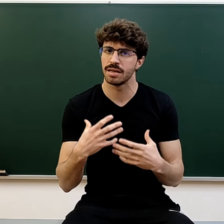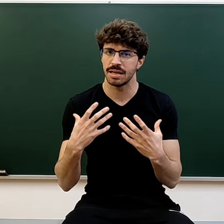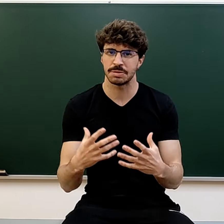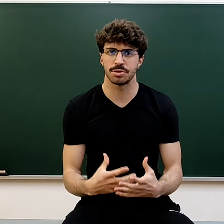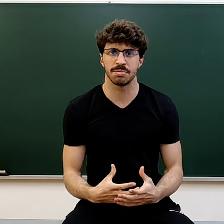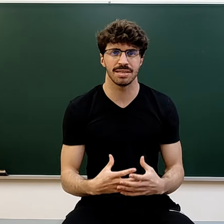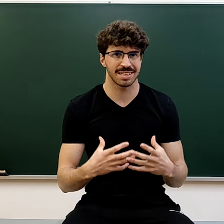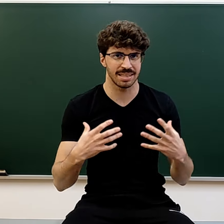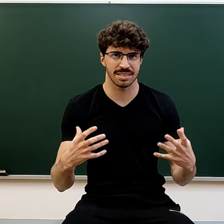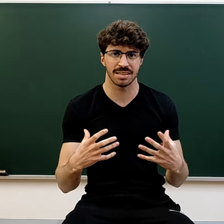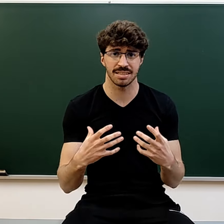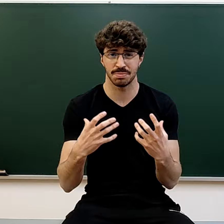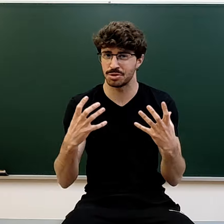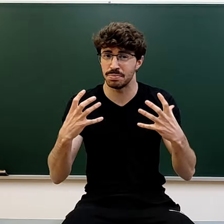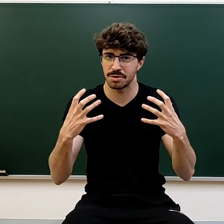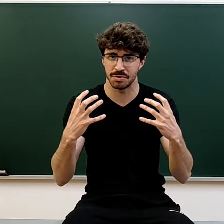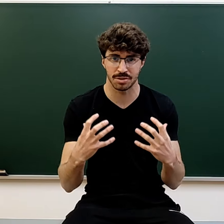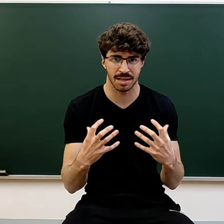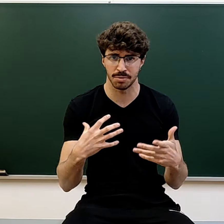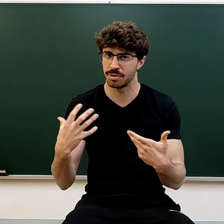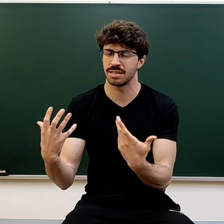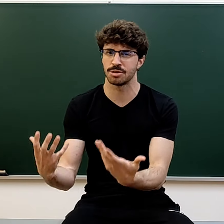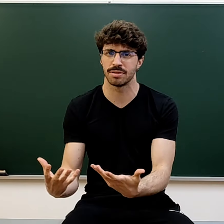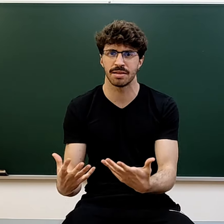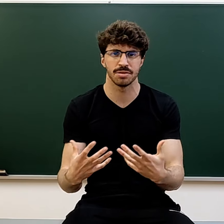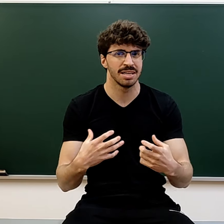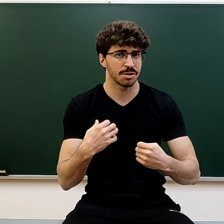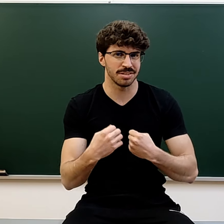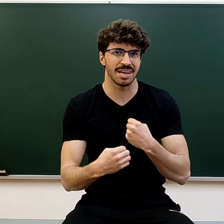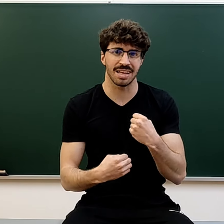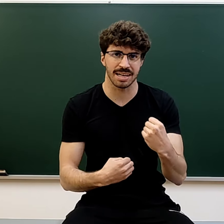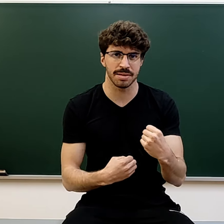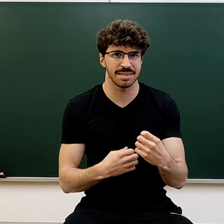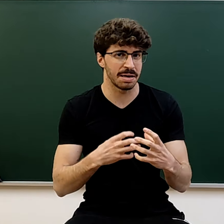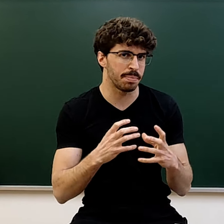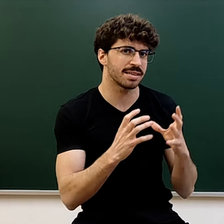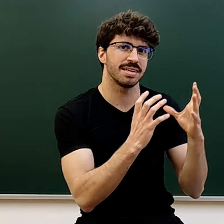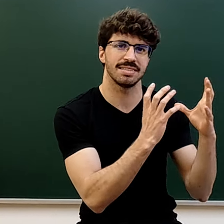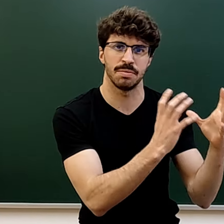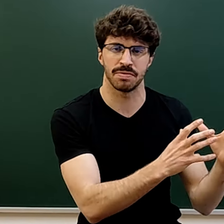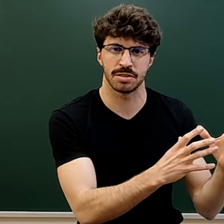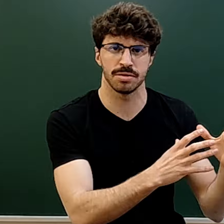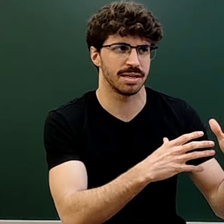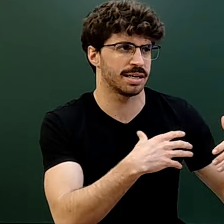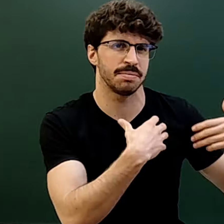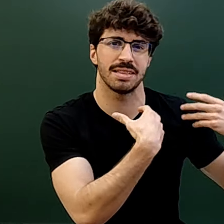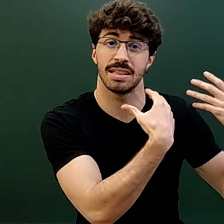es posible que te sientas un poco frustrado por ese resultado, con cierta rabia en parte hacia el profesor, el examen tan